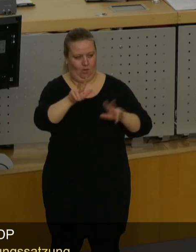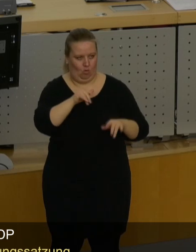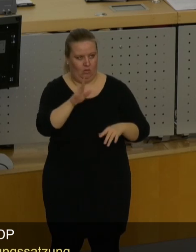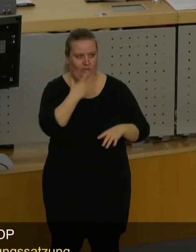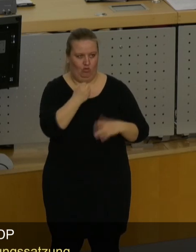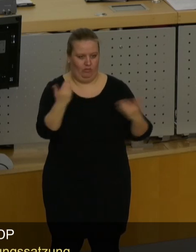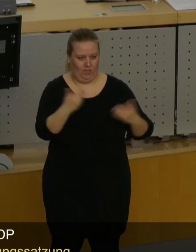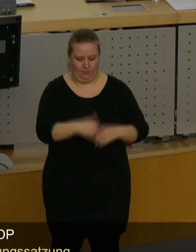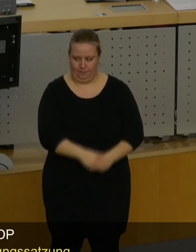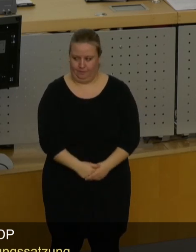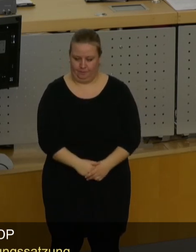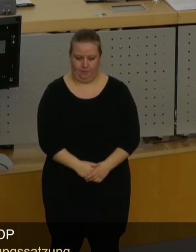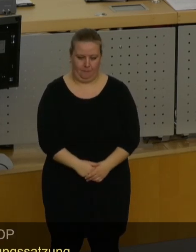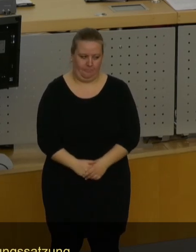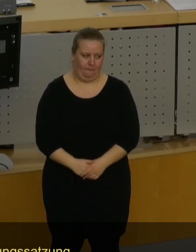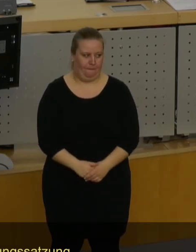zu erwarten haben.